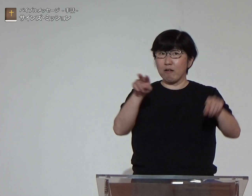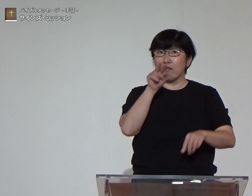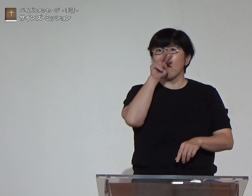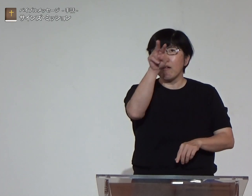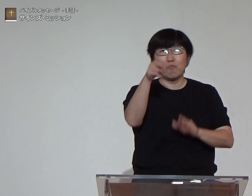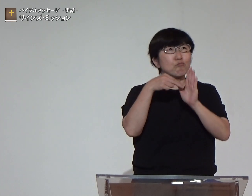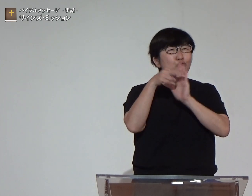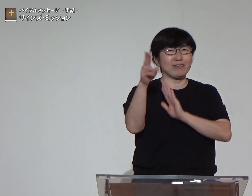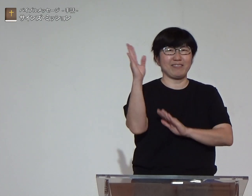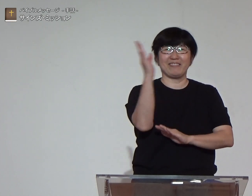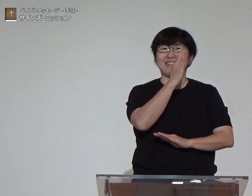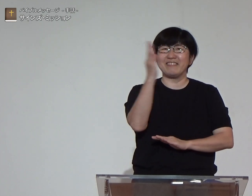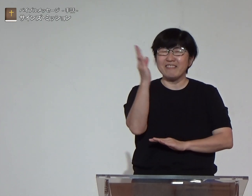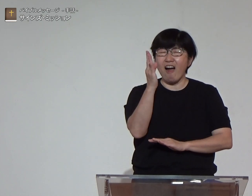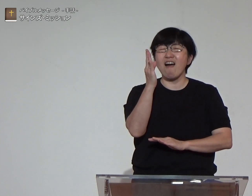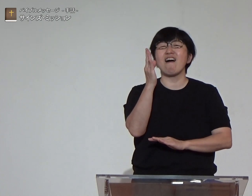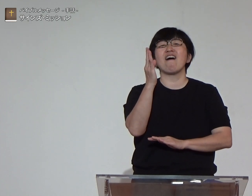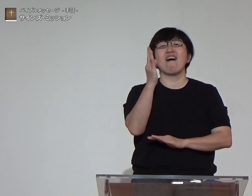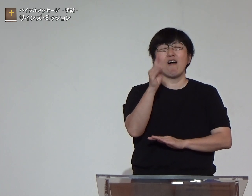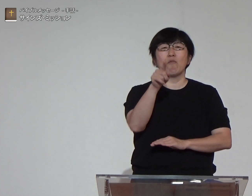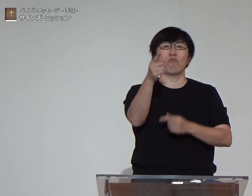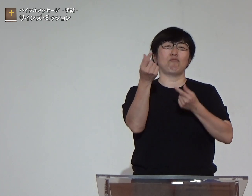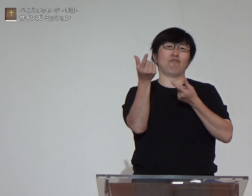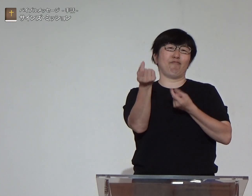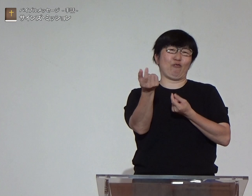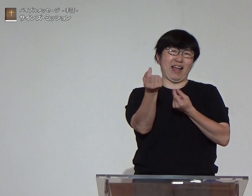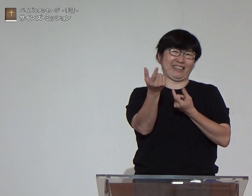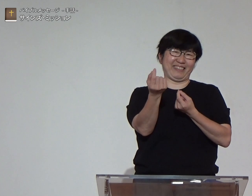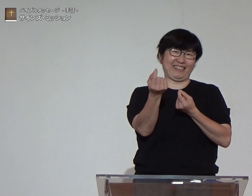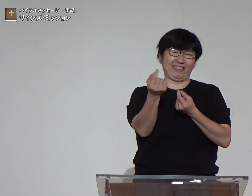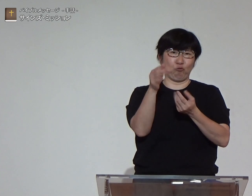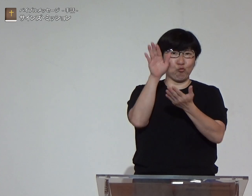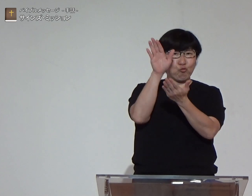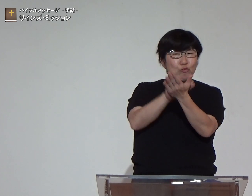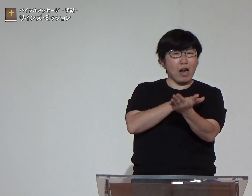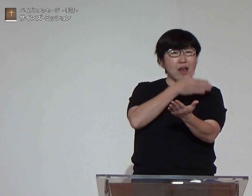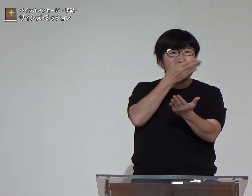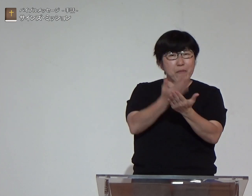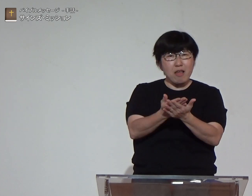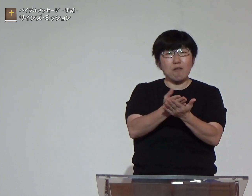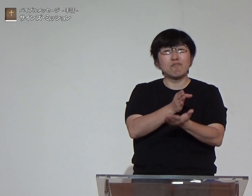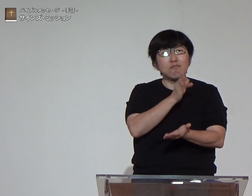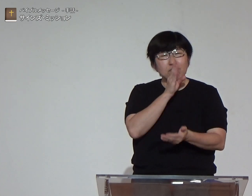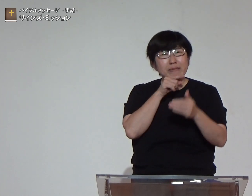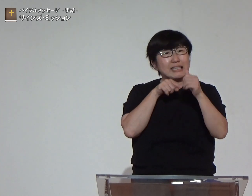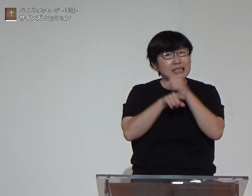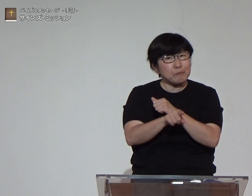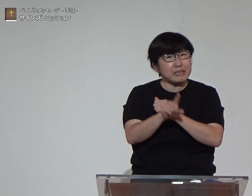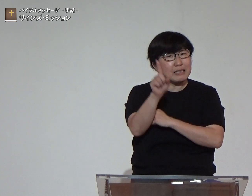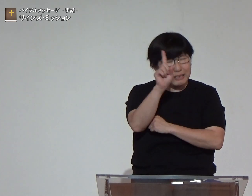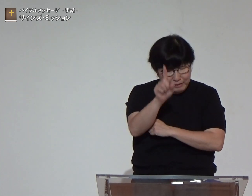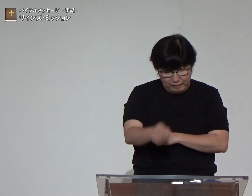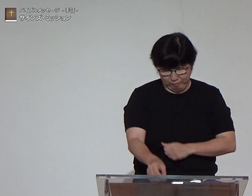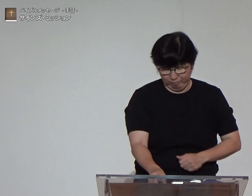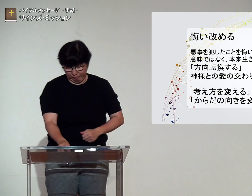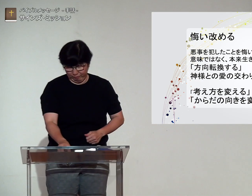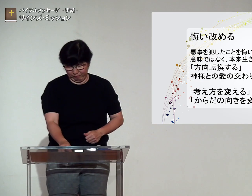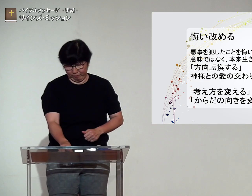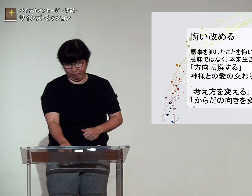だったのです標識を無視してはいけないということですよね悔い改め本当の